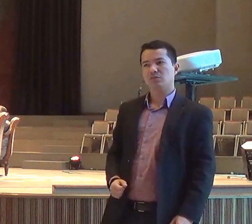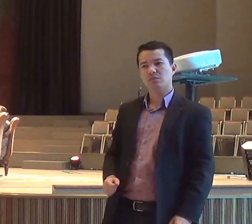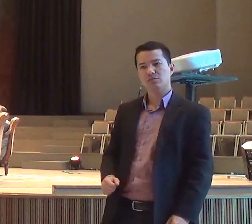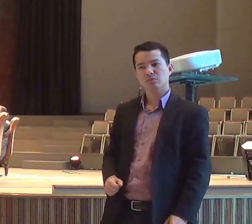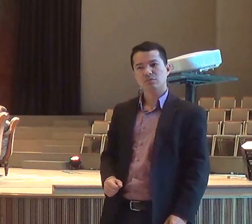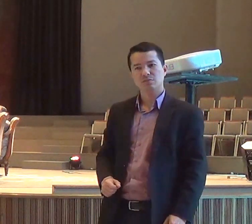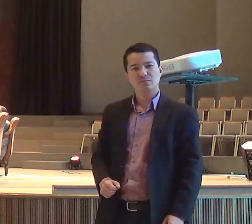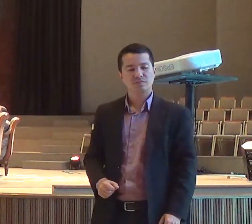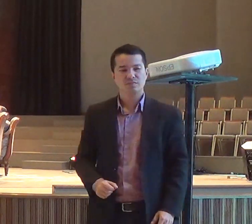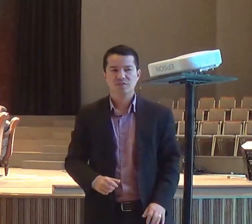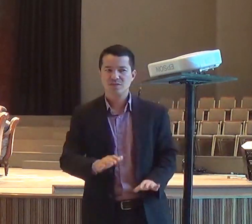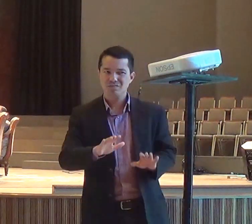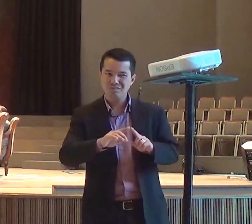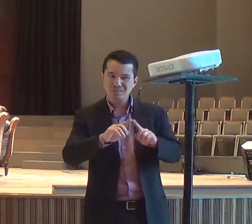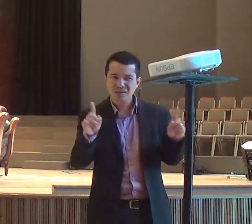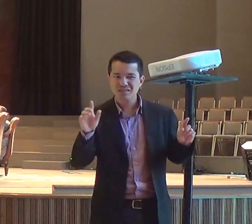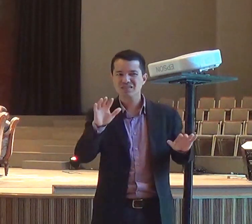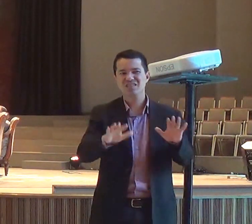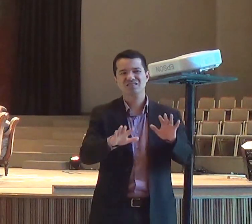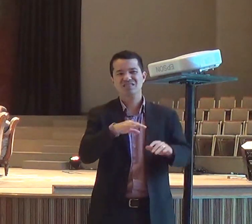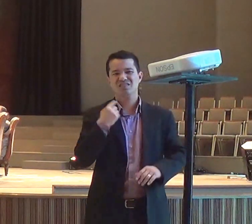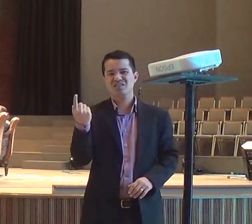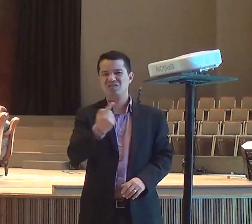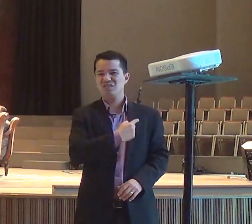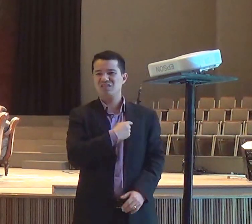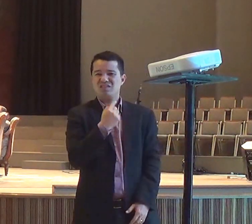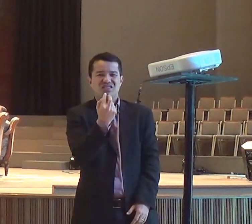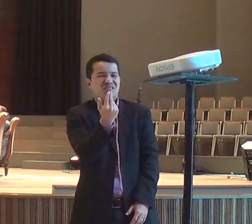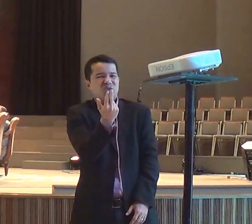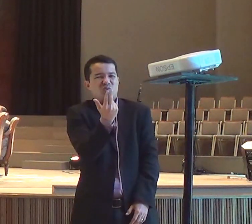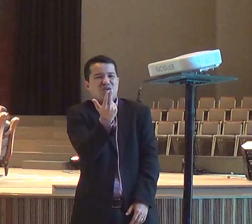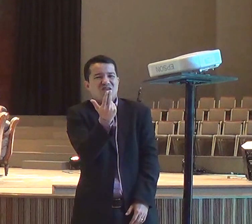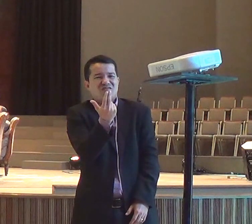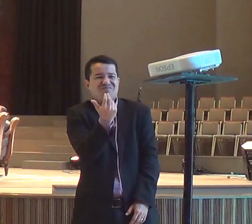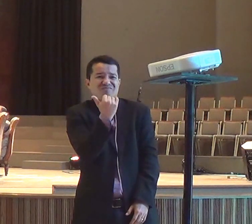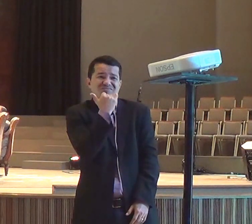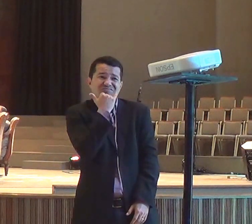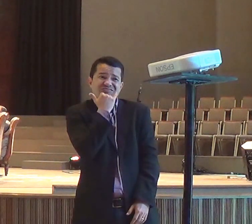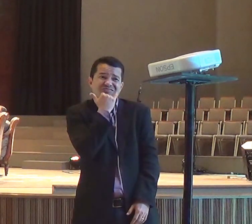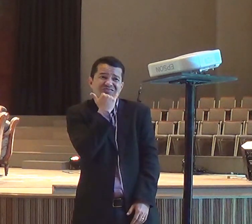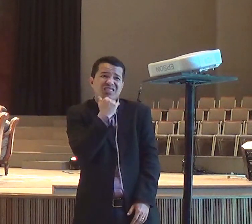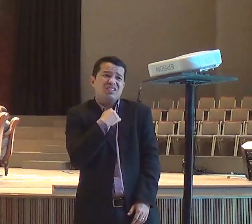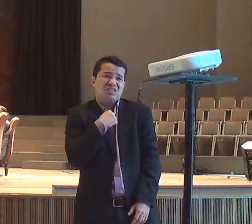e queridos, a gente não vai ouvir, a voz de Deus, se a gente continuar, naquele mesmo lugar,